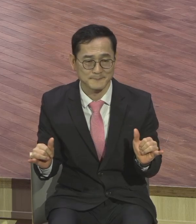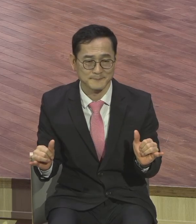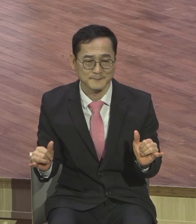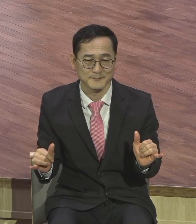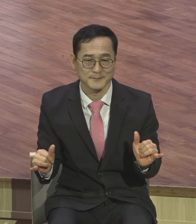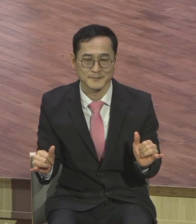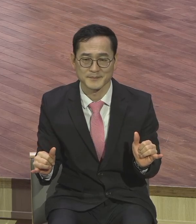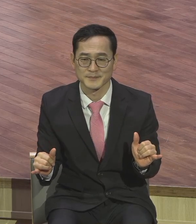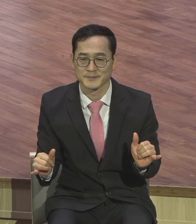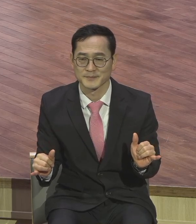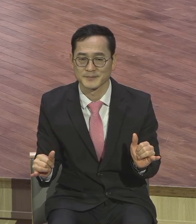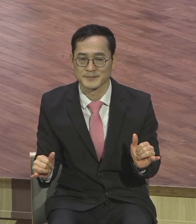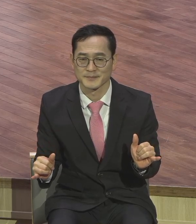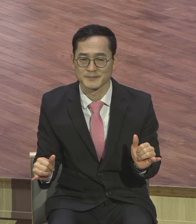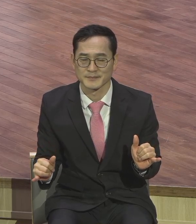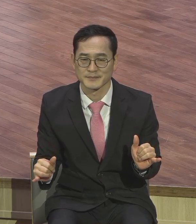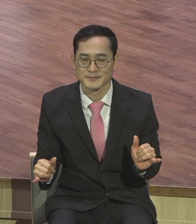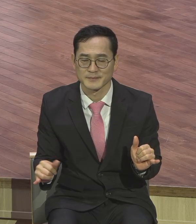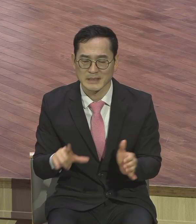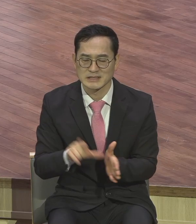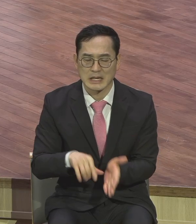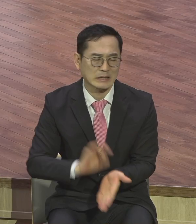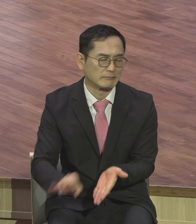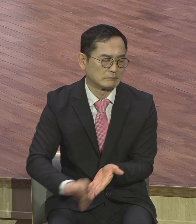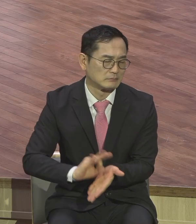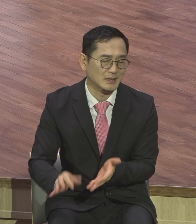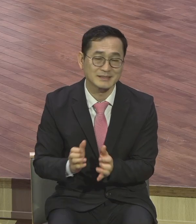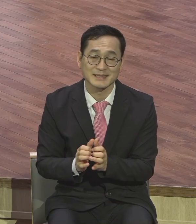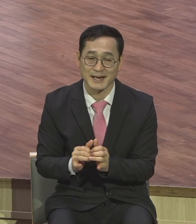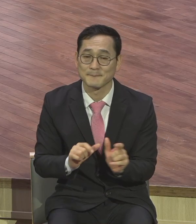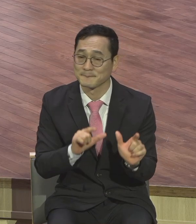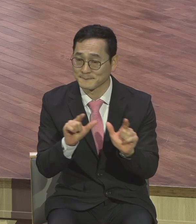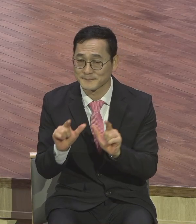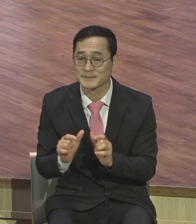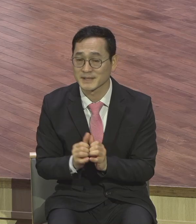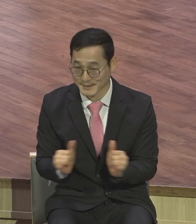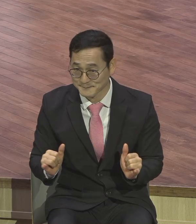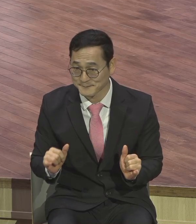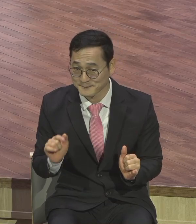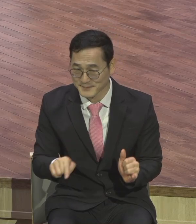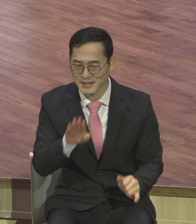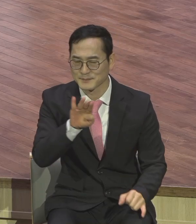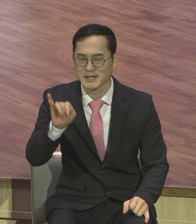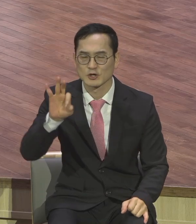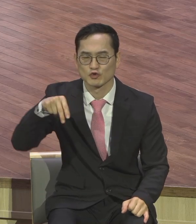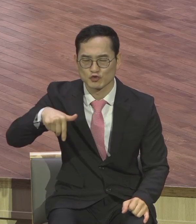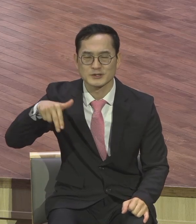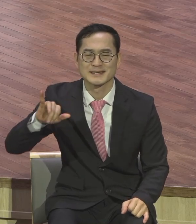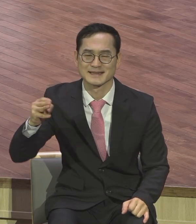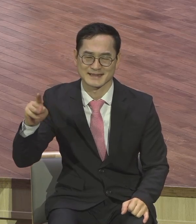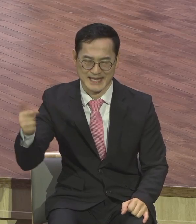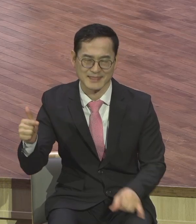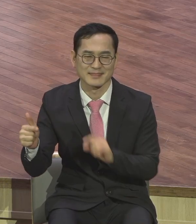비유의 말이에요 비육집탄 이 말은 상국제에 나오는 유비가 한 말이에요